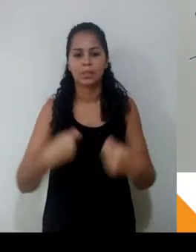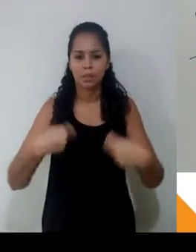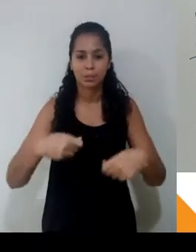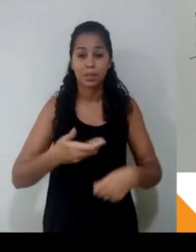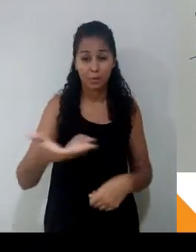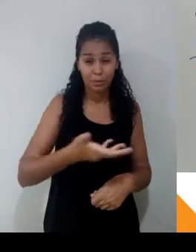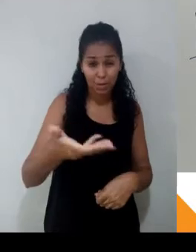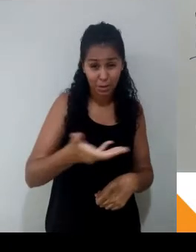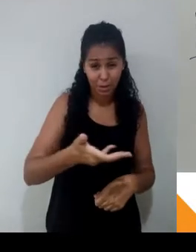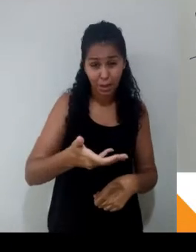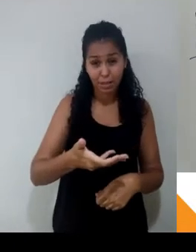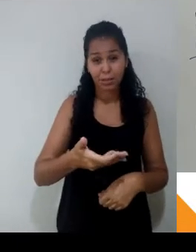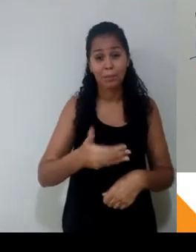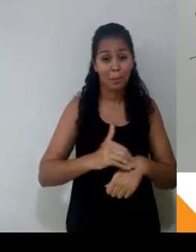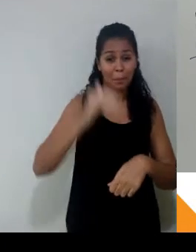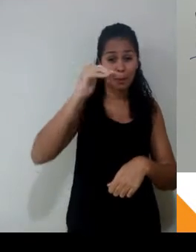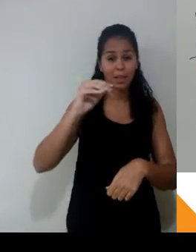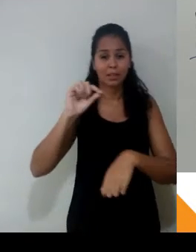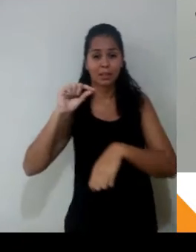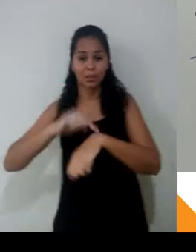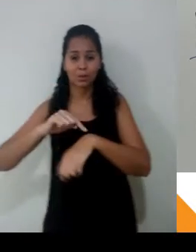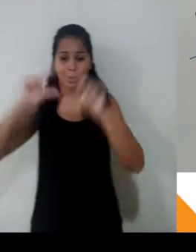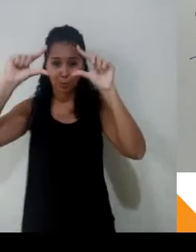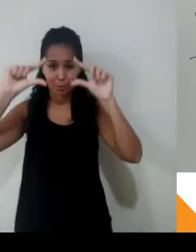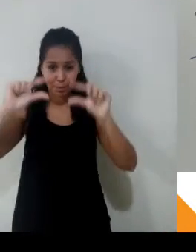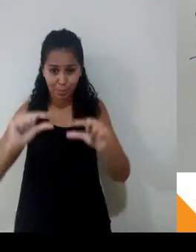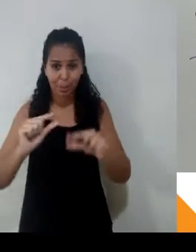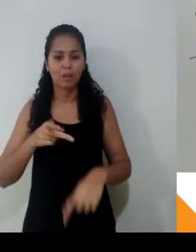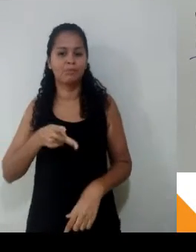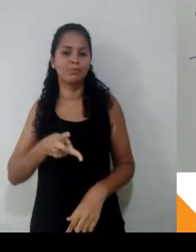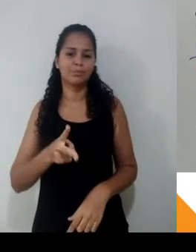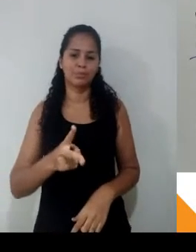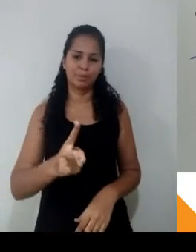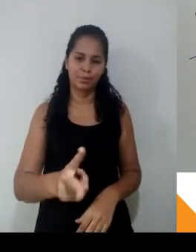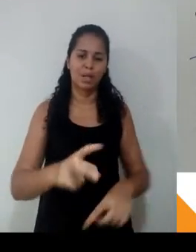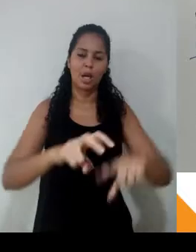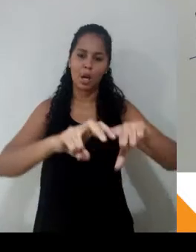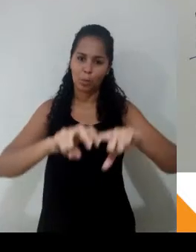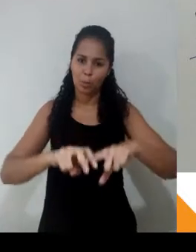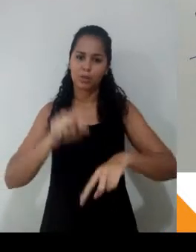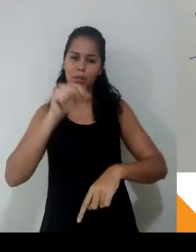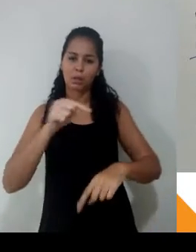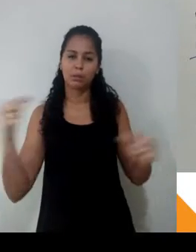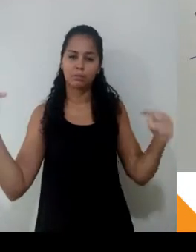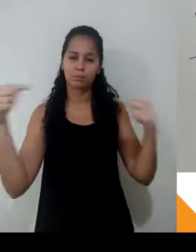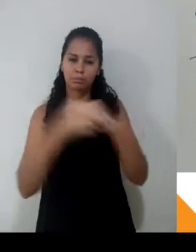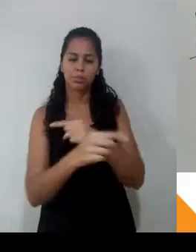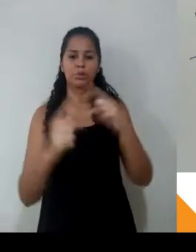multiplica. Então, velocidade e tempo, inversamente. Número de trabalhadores e tempo de serviço. Quanto mais gente trabalhando